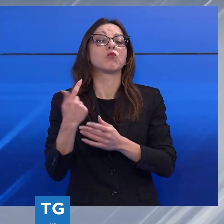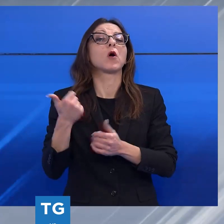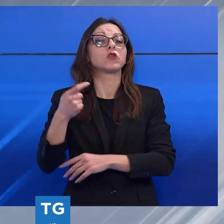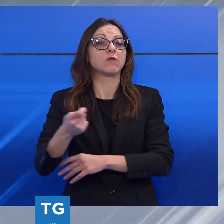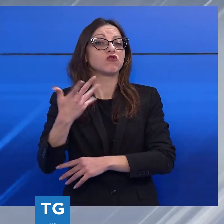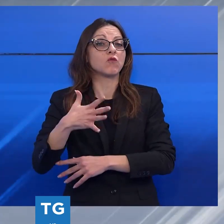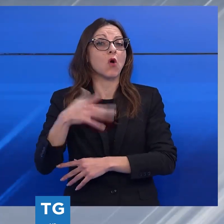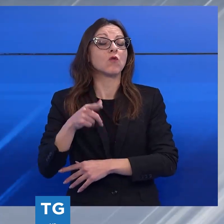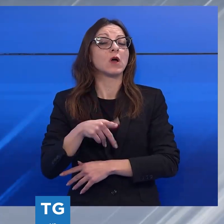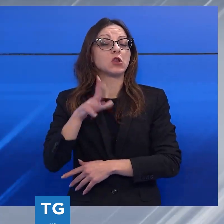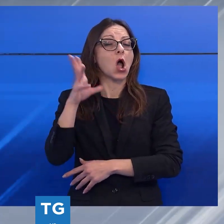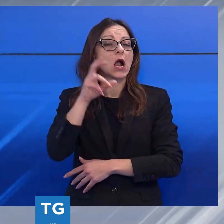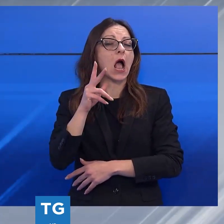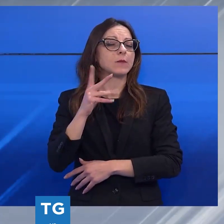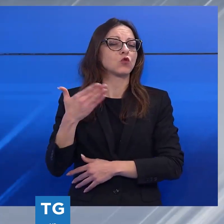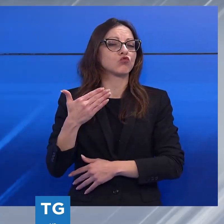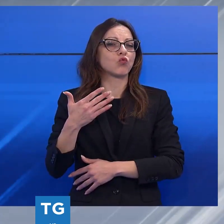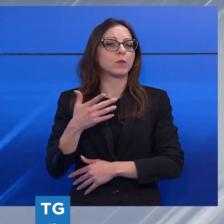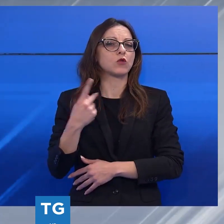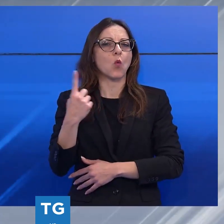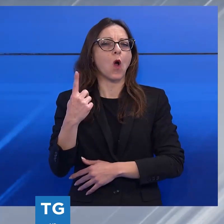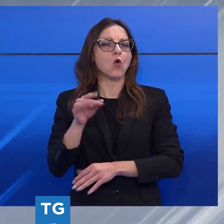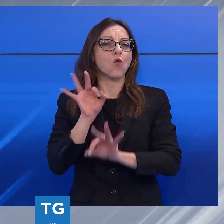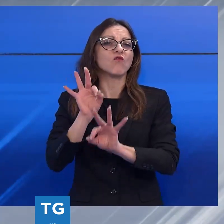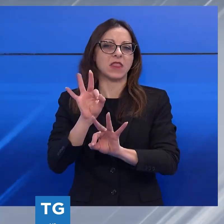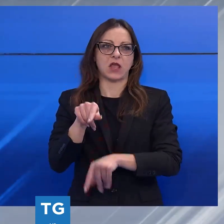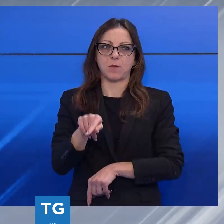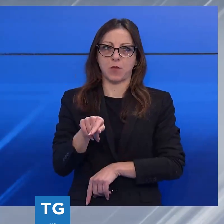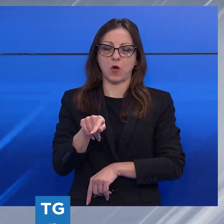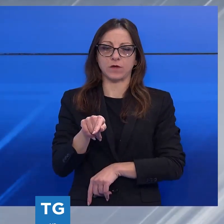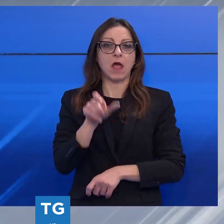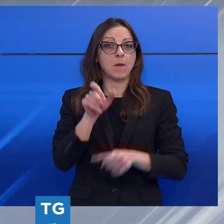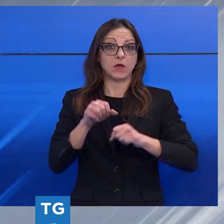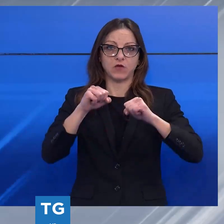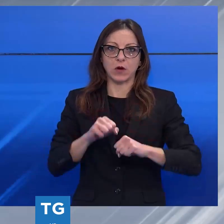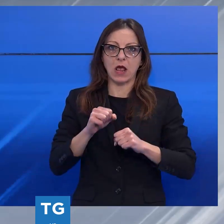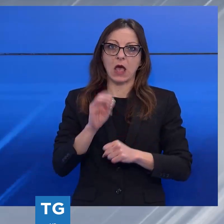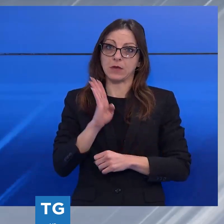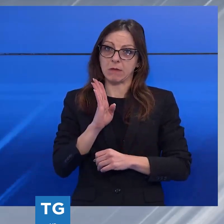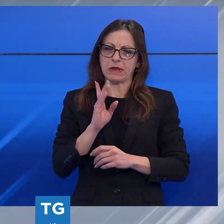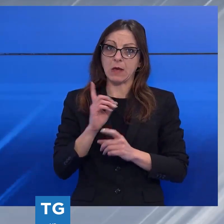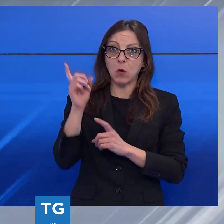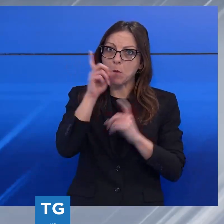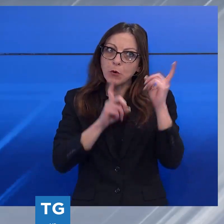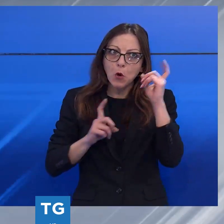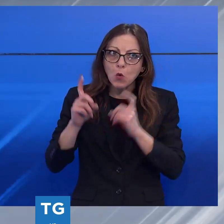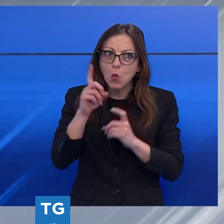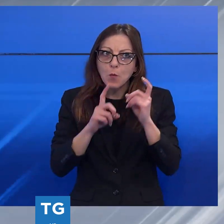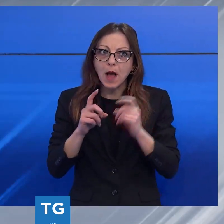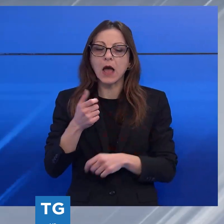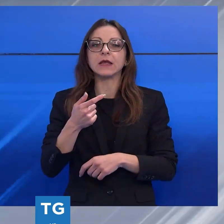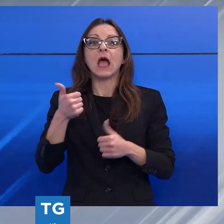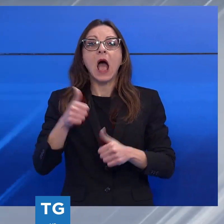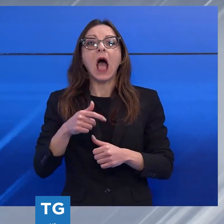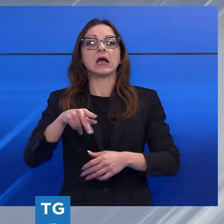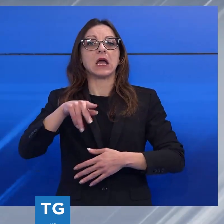dolosa di questi fatti, situazione che aveva peraltro alimentato anche una certa inquietudine a Benabbio. Nessuno, tantomeno i proprietari, tutte persone